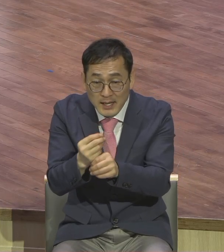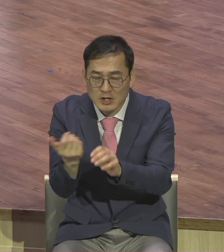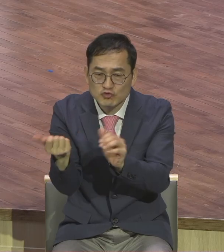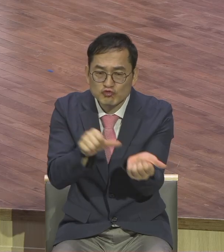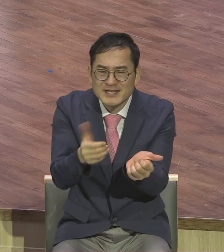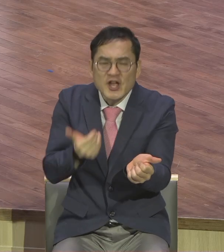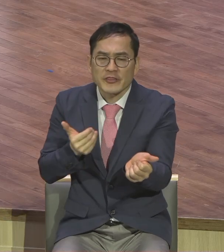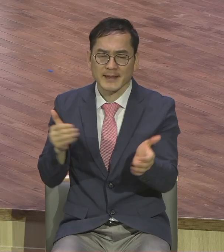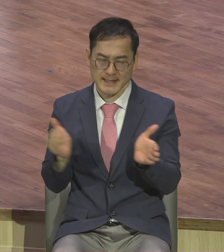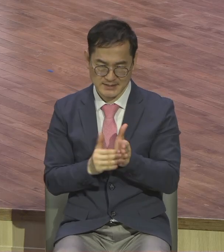수 있어요.